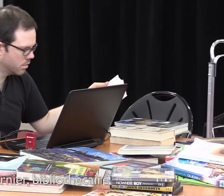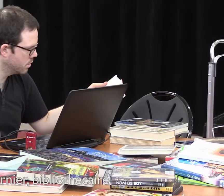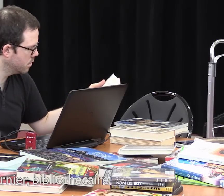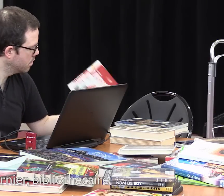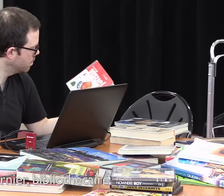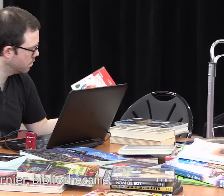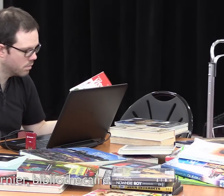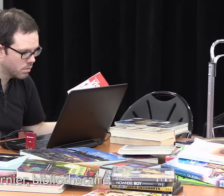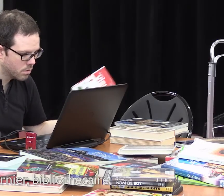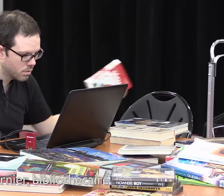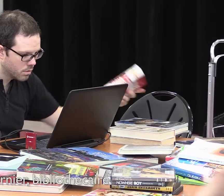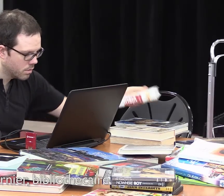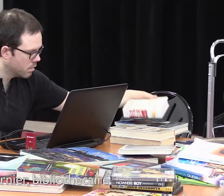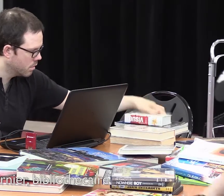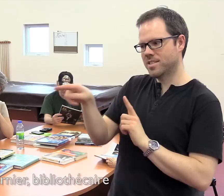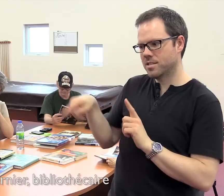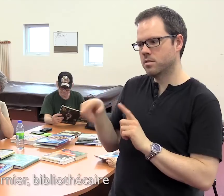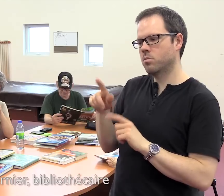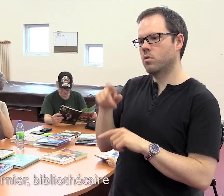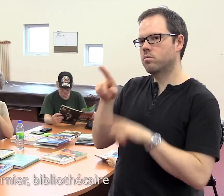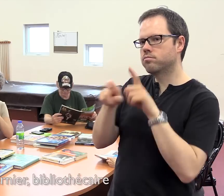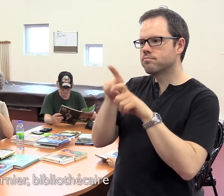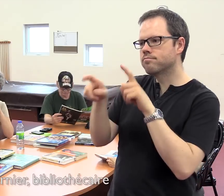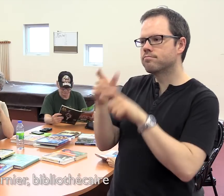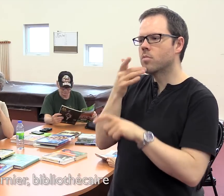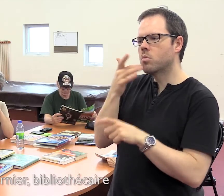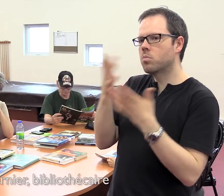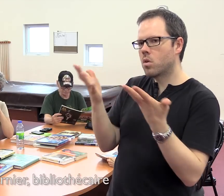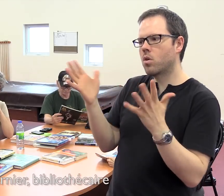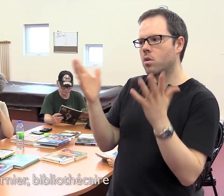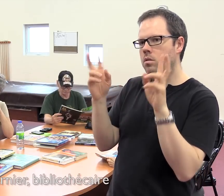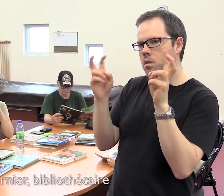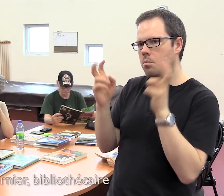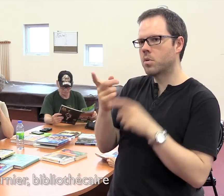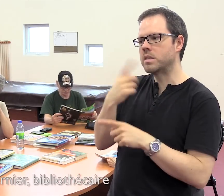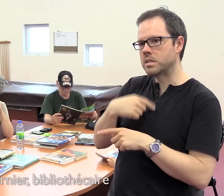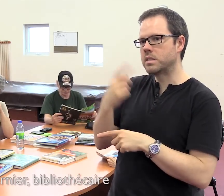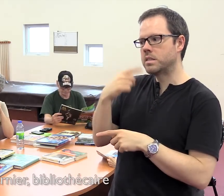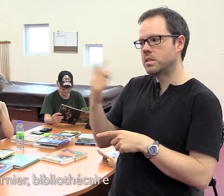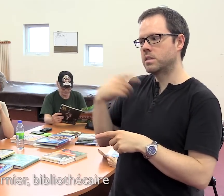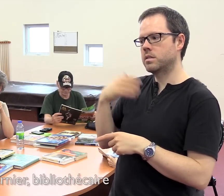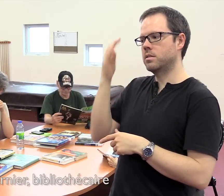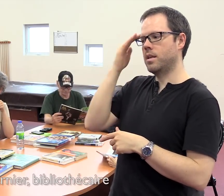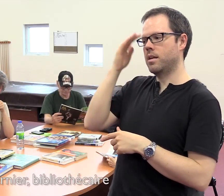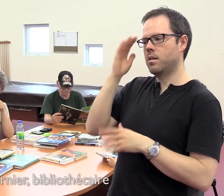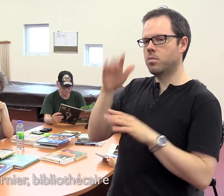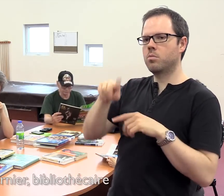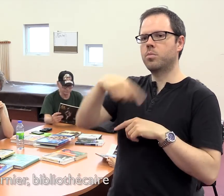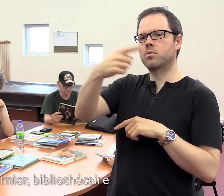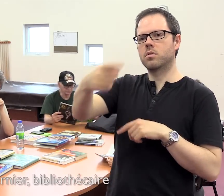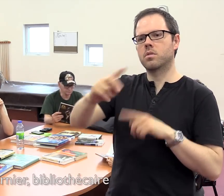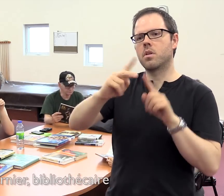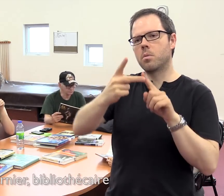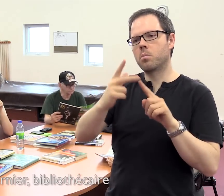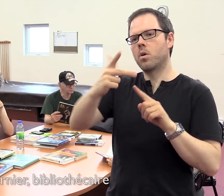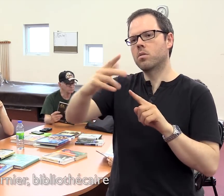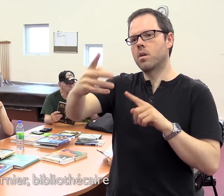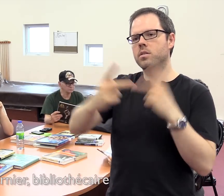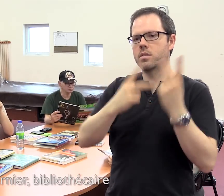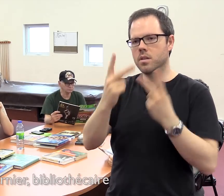Donc, la première fois que je les ai rencontrées, c'est ce que j'ai proposé, mais j'en ai profité pour leur poser des questions et c'est là que j'ai su un petit peu plus qu'est-ce qui les intéressait, ce qui fait qu